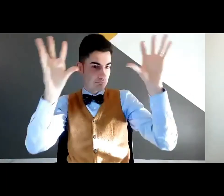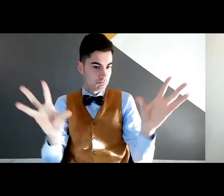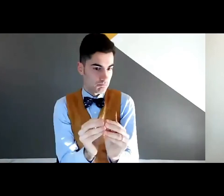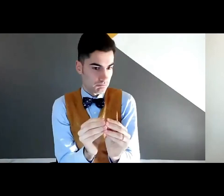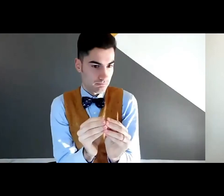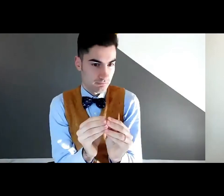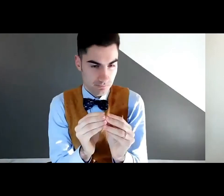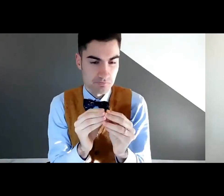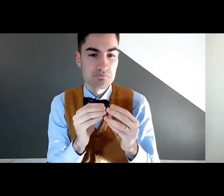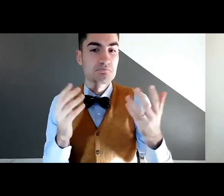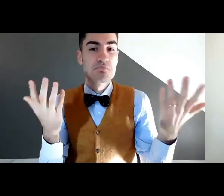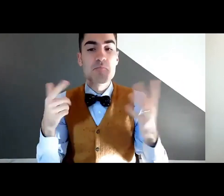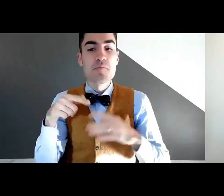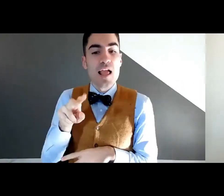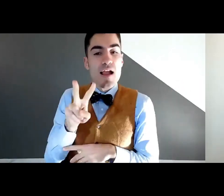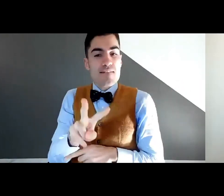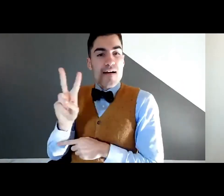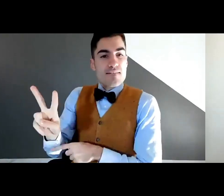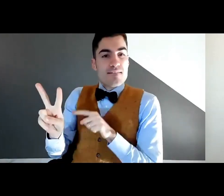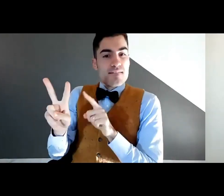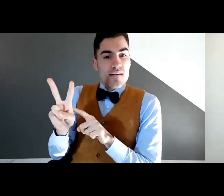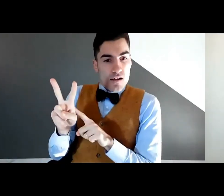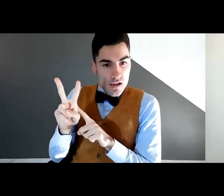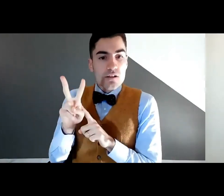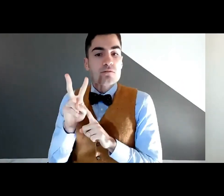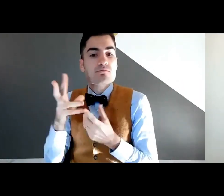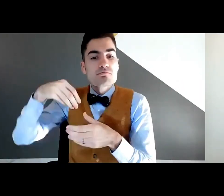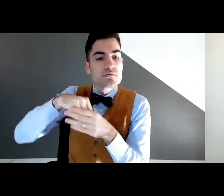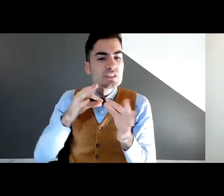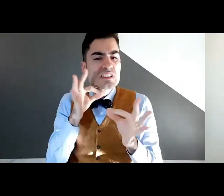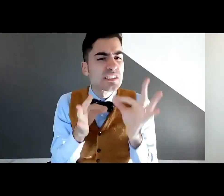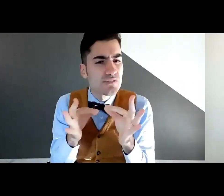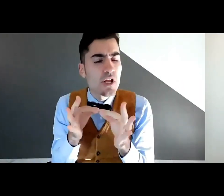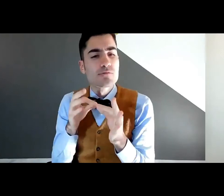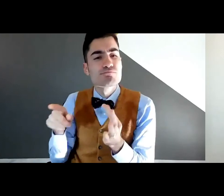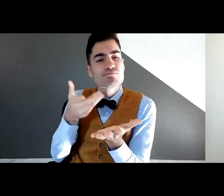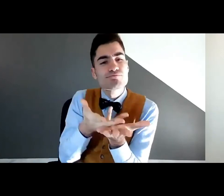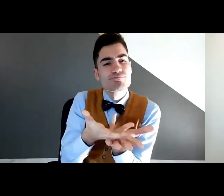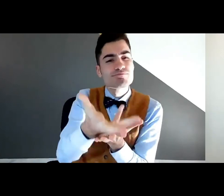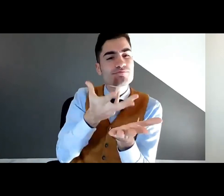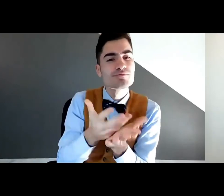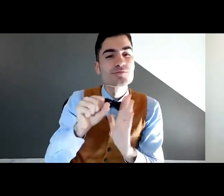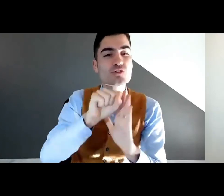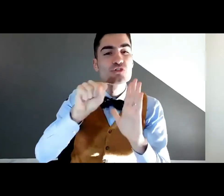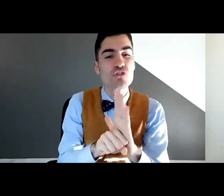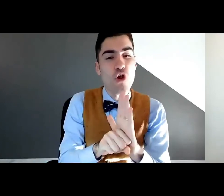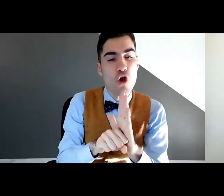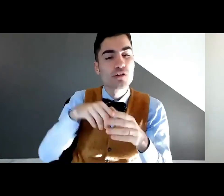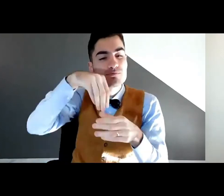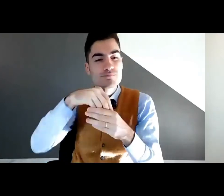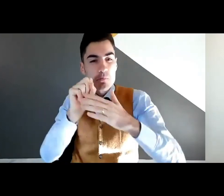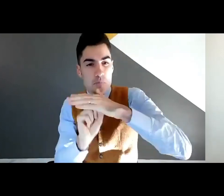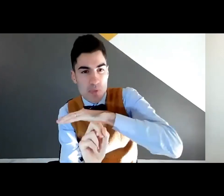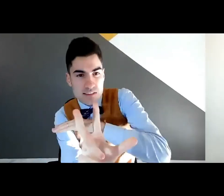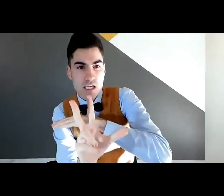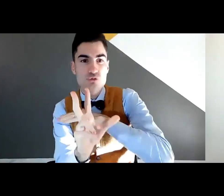mette questo video. Ecco, giusto per farvi capire cos'è il visual vernacular. Il visual vernacular è proprio